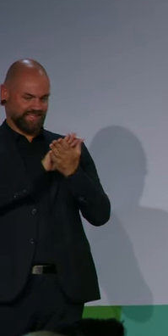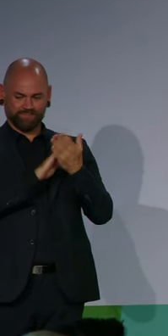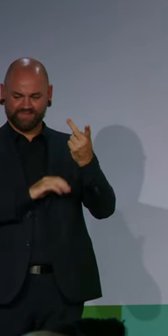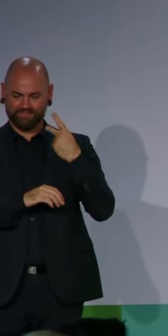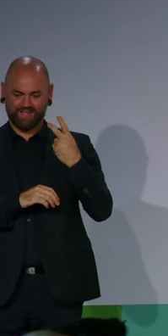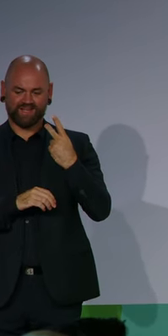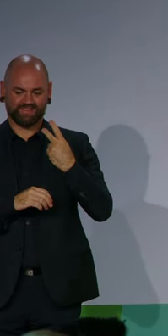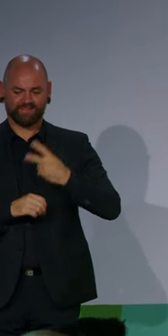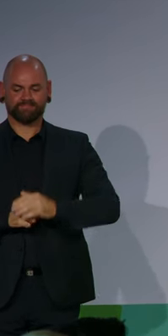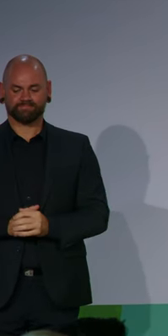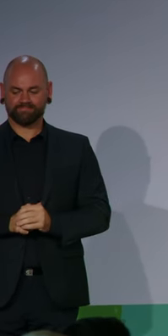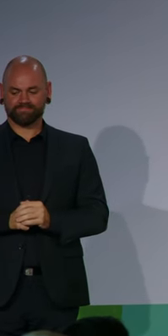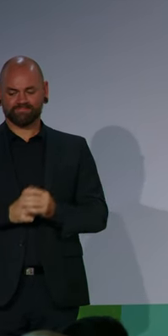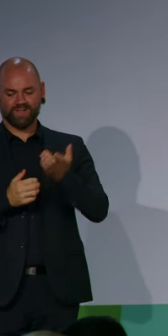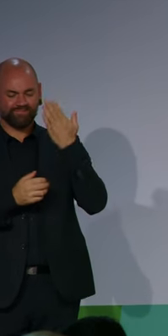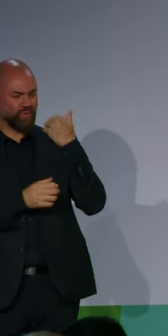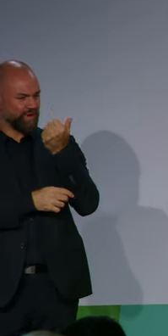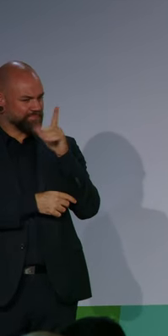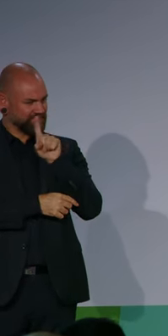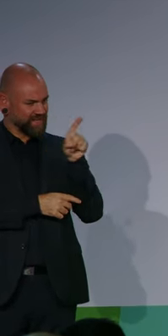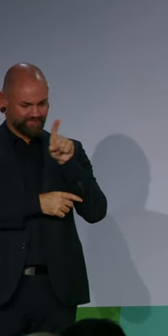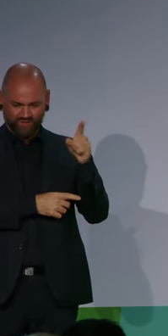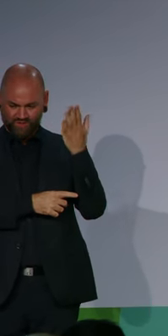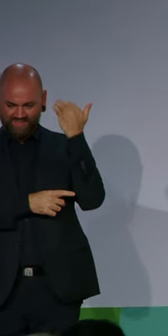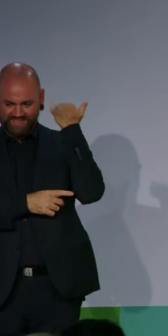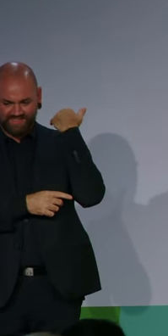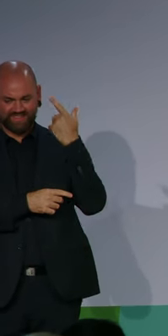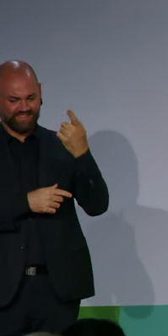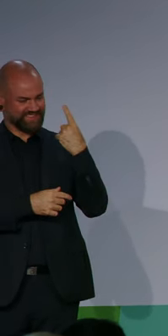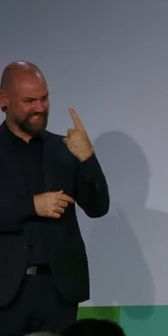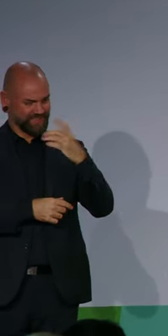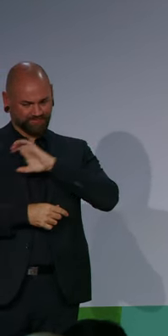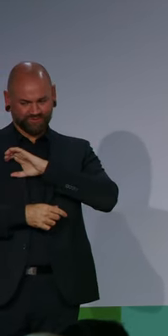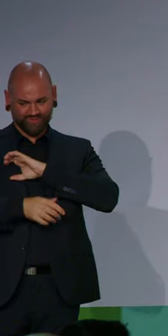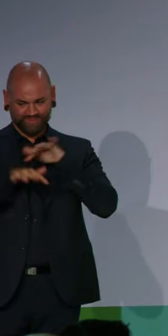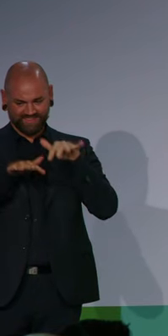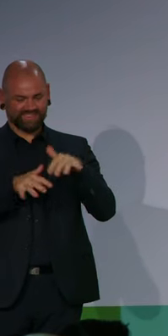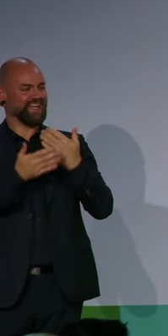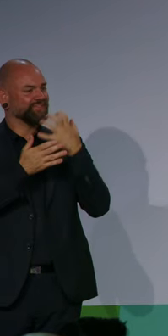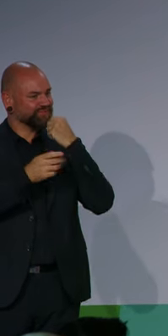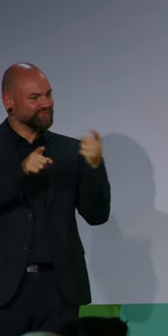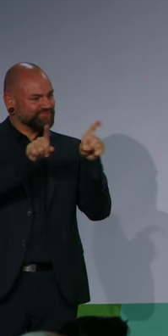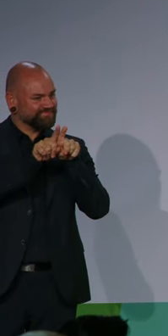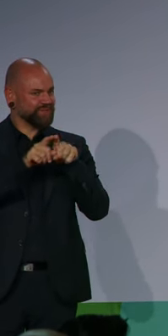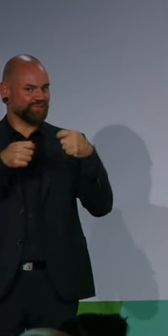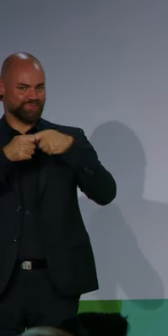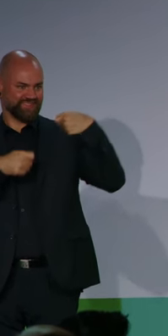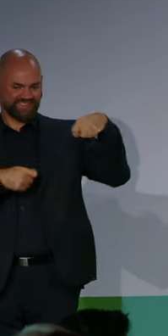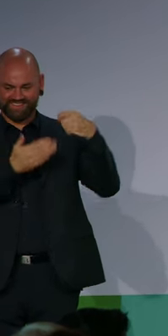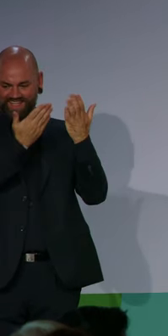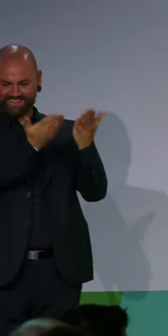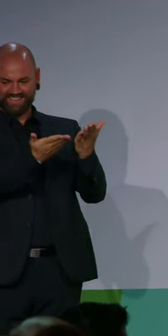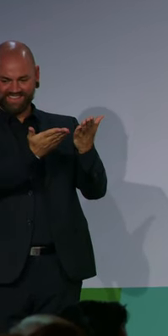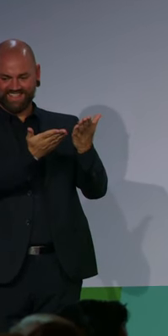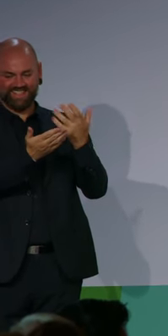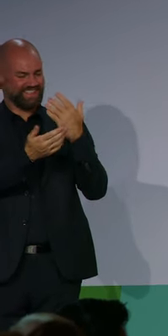Ich glaube, er ist noch nicht da, aber er ist jetzt da. ich werde sofort den Bundeskanzler begrüßen, aber ich will nur sagen, lieber Jens, jetzt hast du die Gelegenheit und